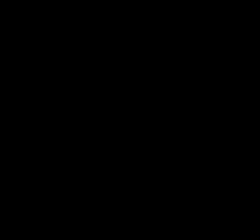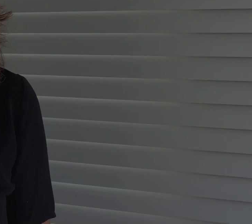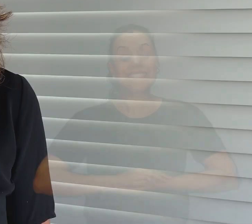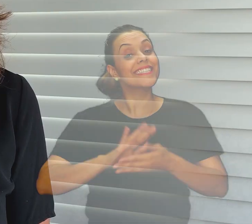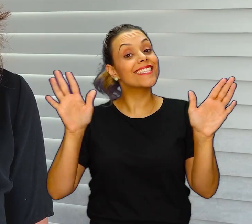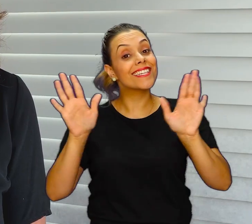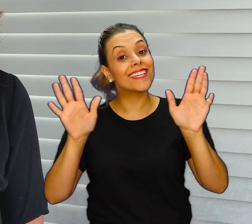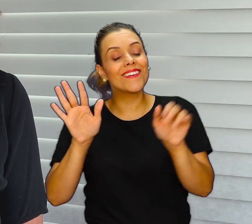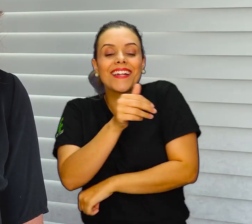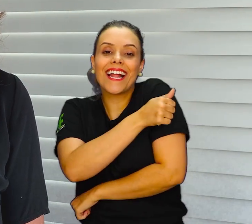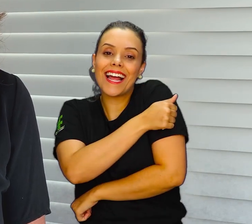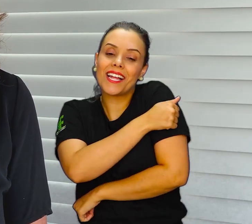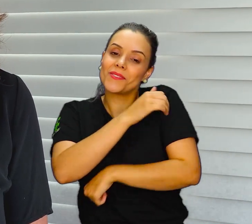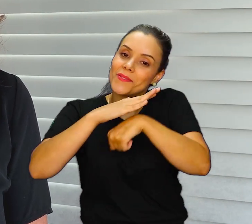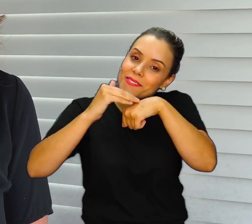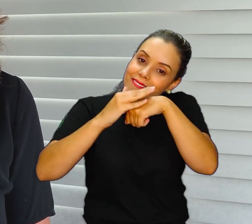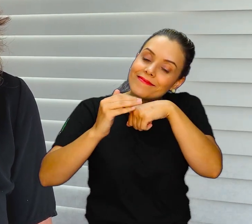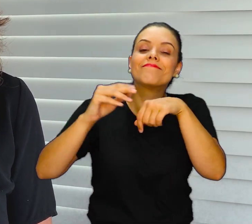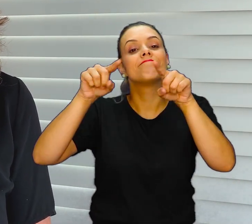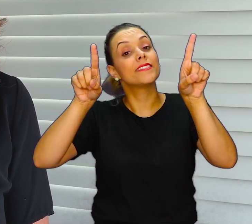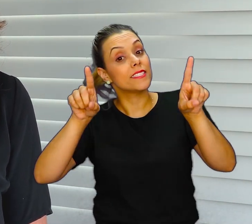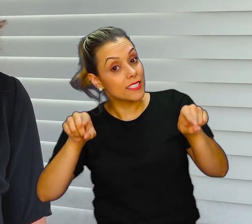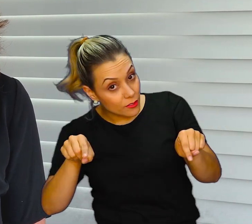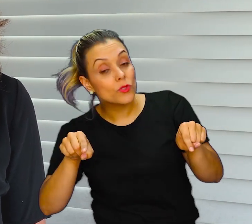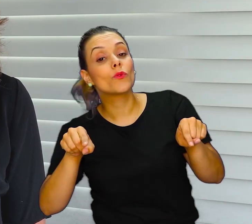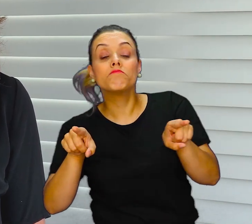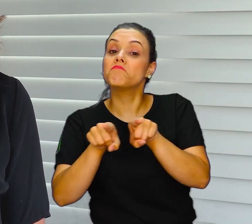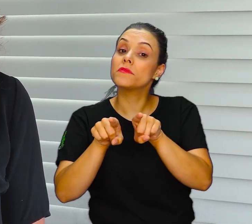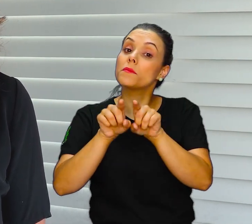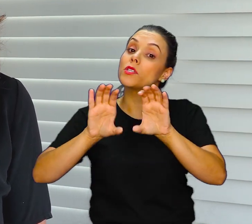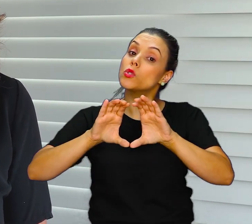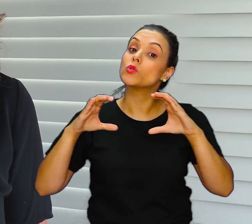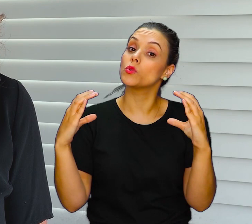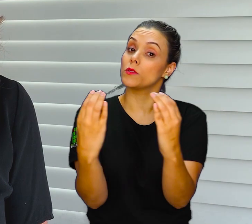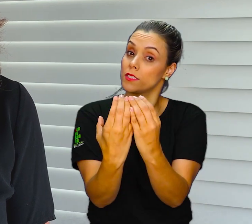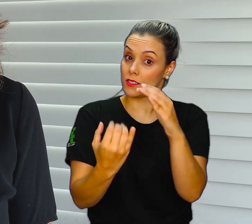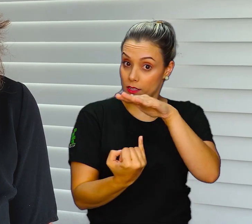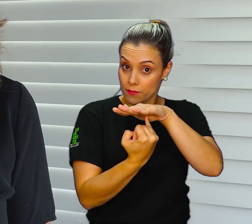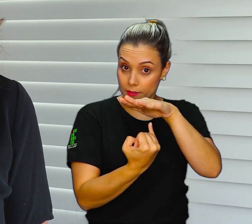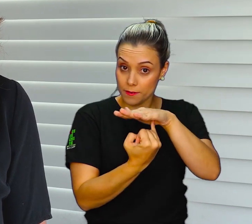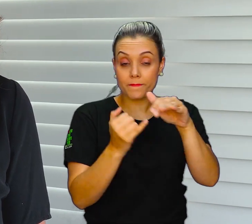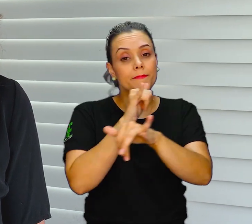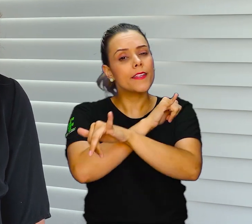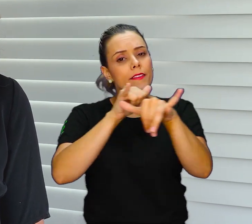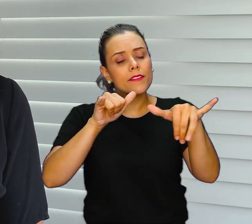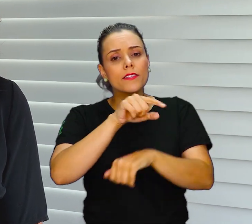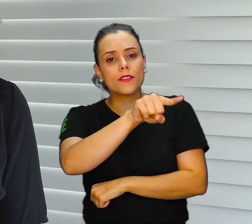Olá, queridos alunos, servidores e comunidade do IFSC, estou aqui para deixar uma mensagem relativa a esse tempo que estamos